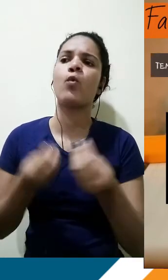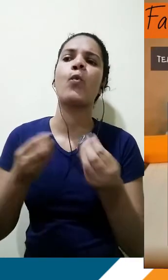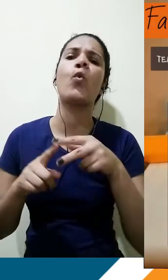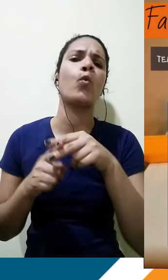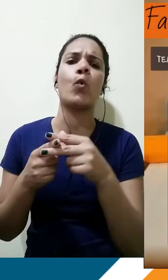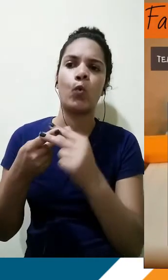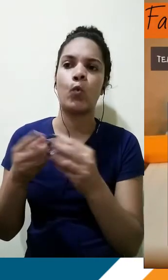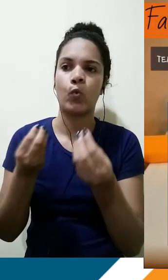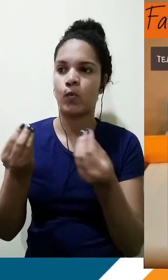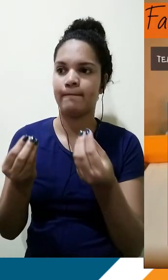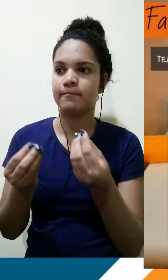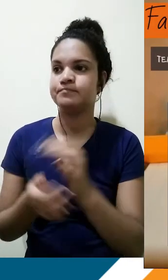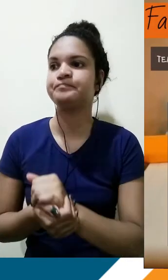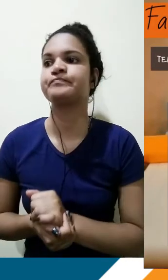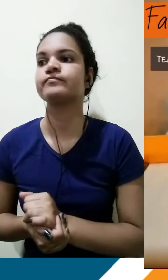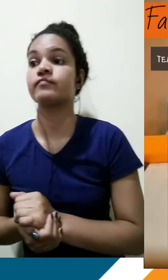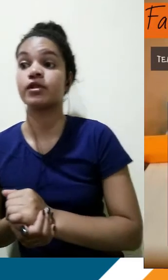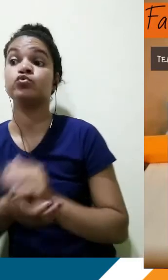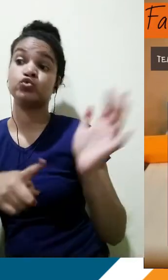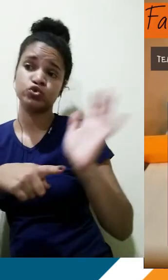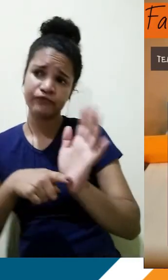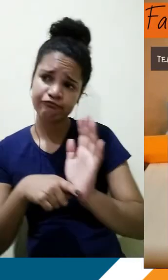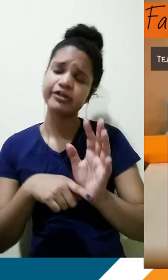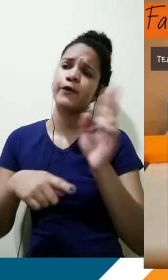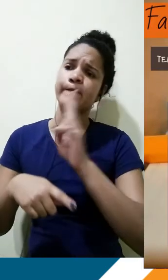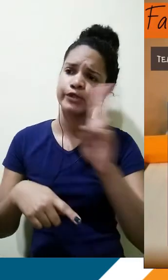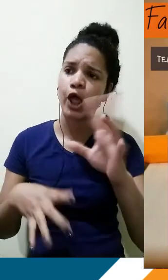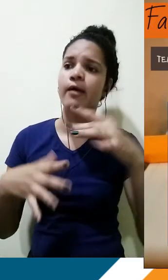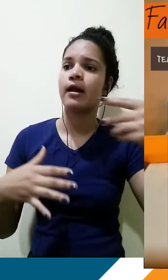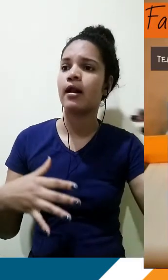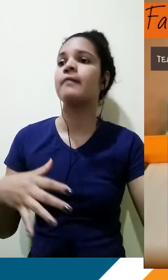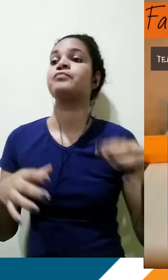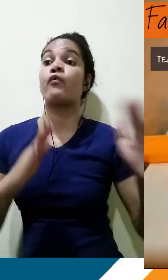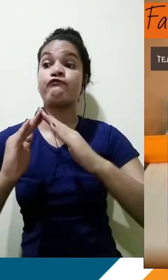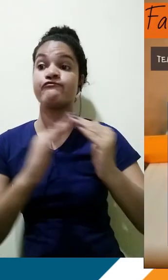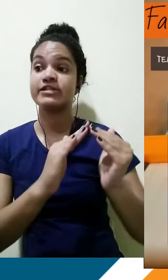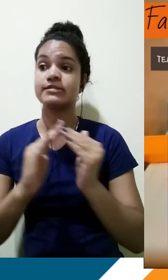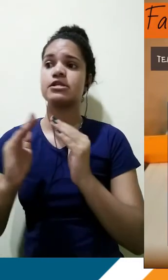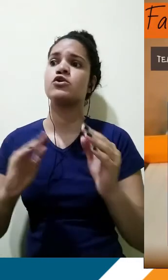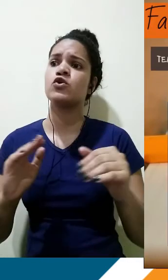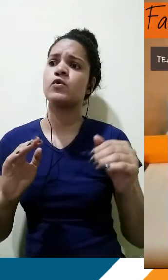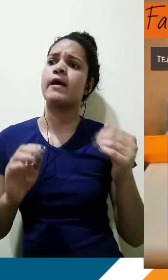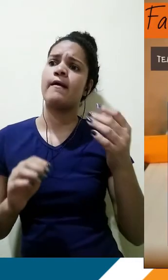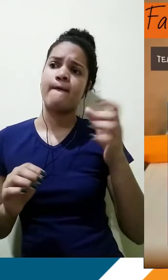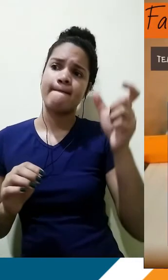parágrafo? No filme O Pequeno Príncipe, o vizinho da protagonista é um personagem da terceira idade, solitário, que é sempre